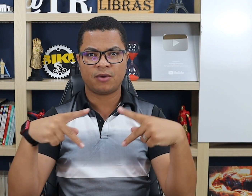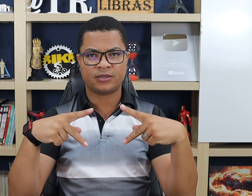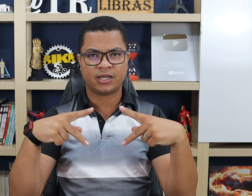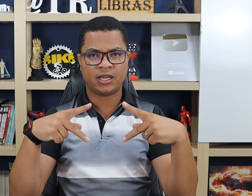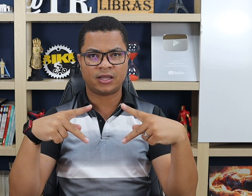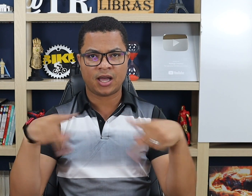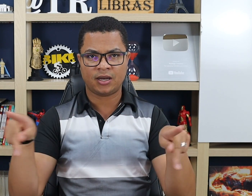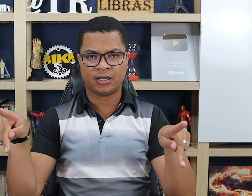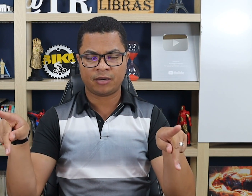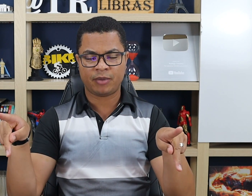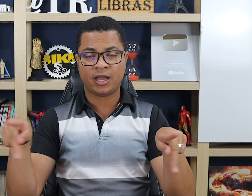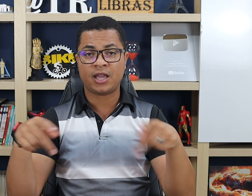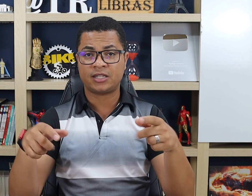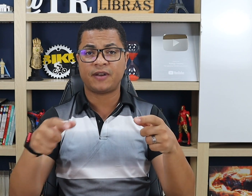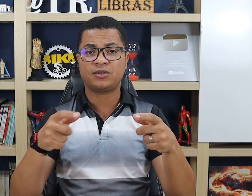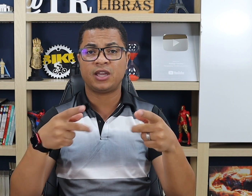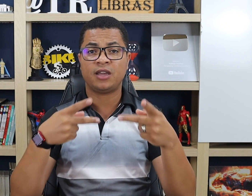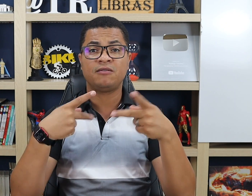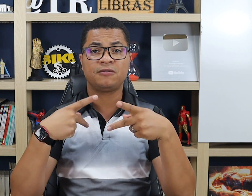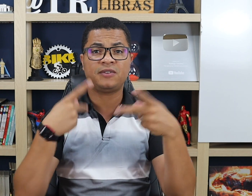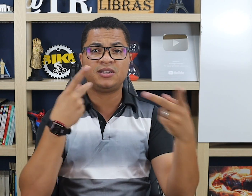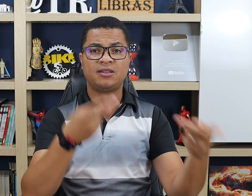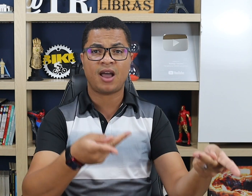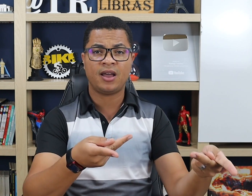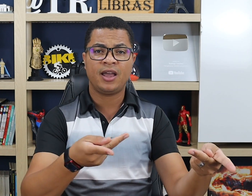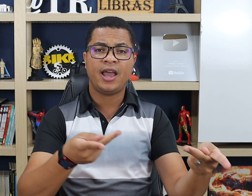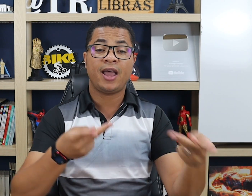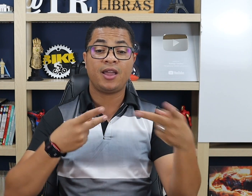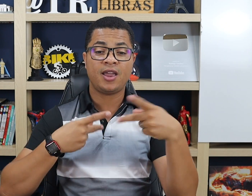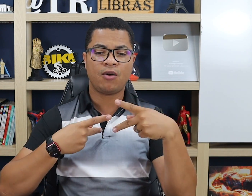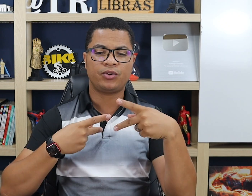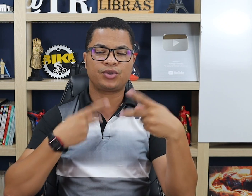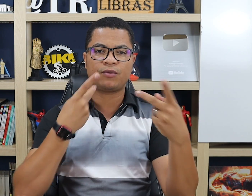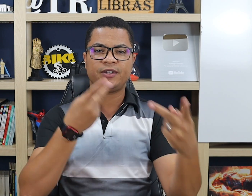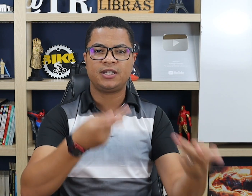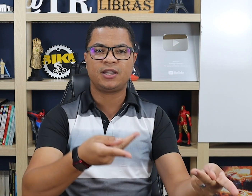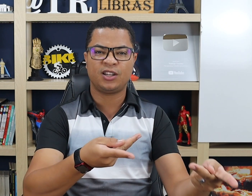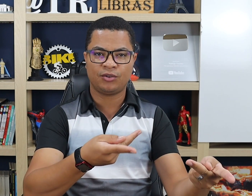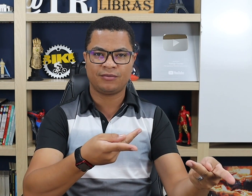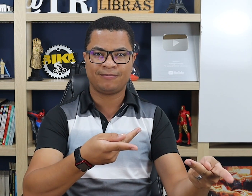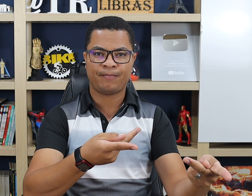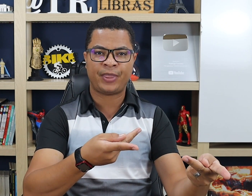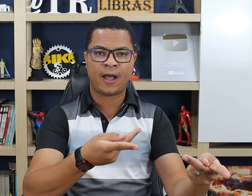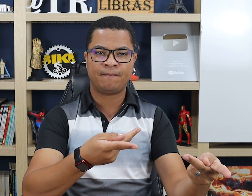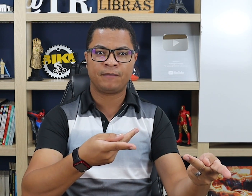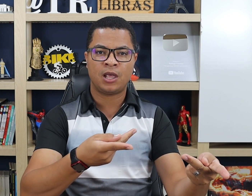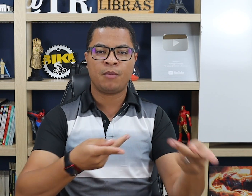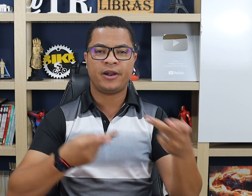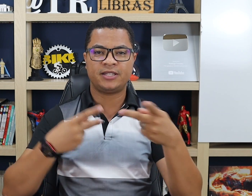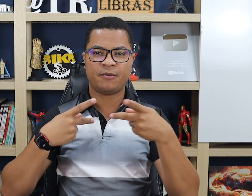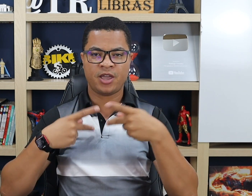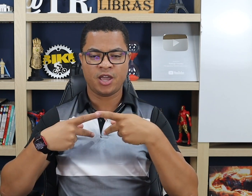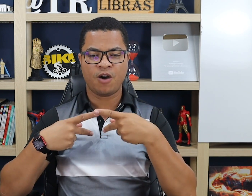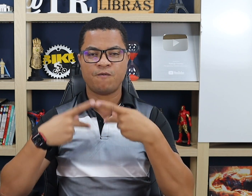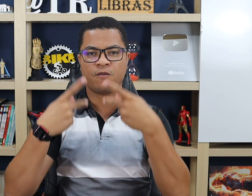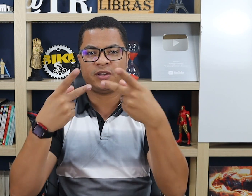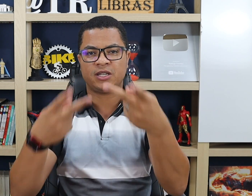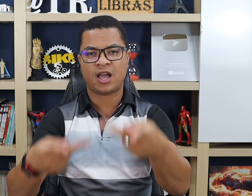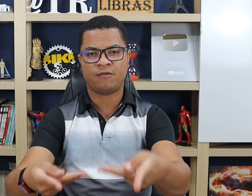mãos aqui, tá? Letra P. E aí, você faz o quê? Visitar. É eu que estou visitando, tá? Por exemplo, eu vou visitar